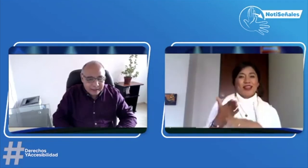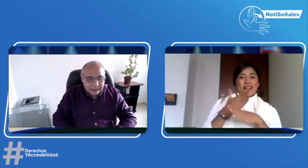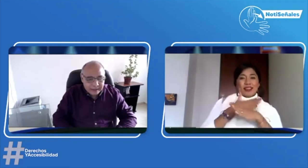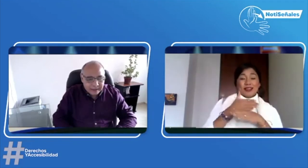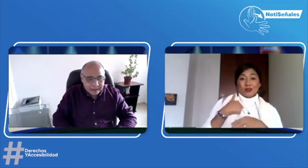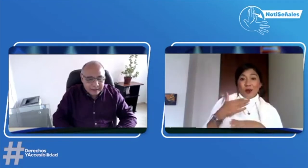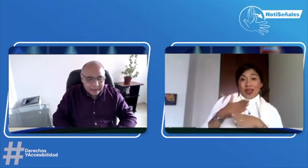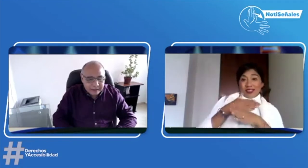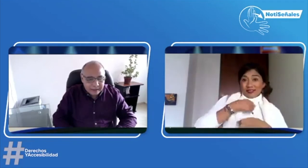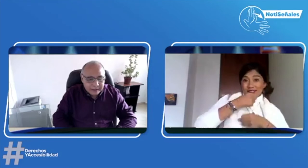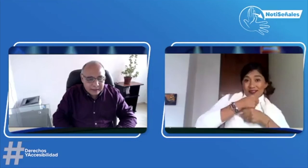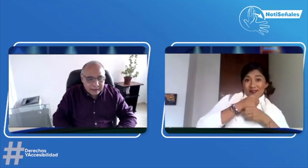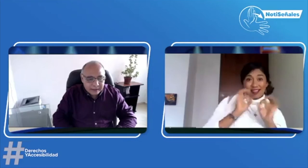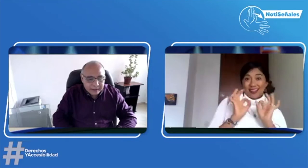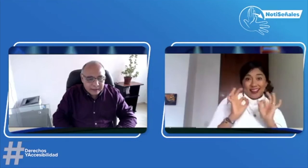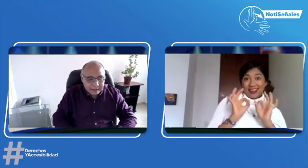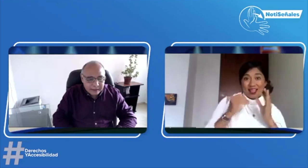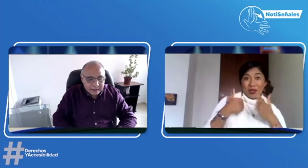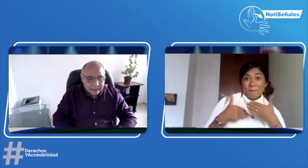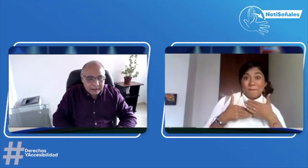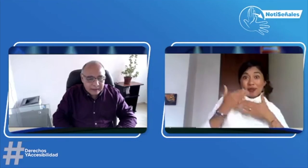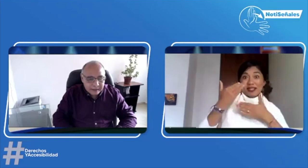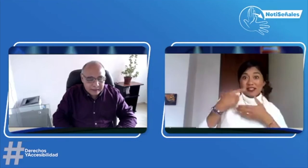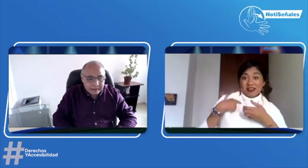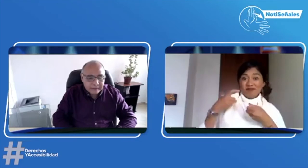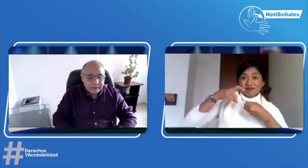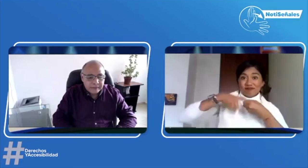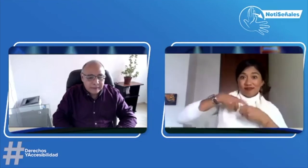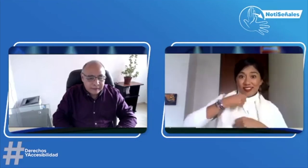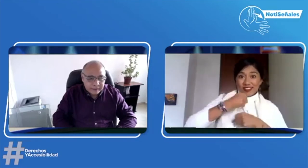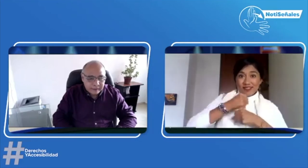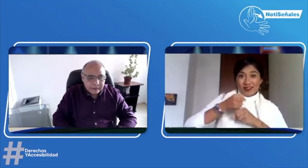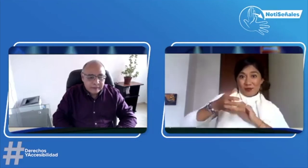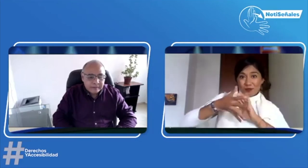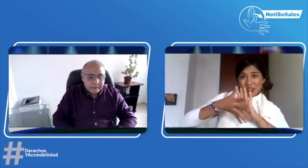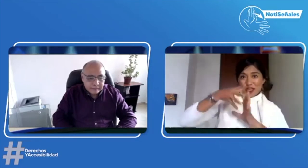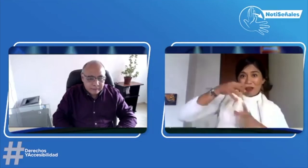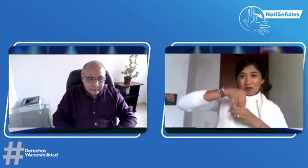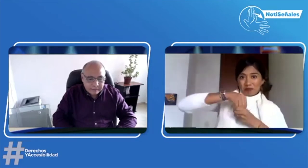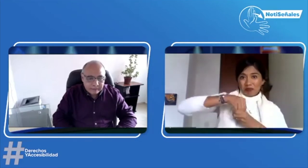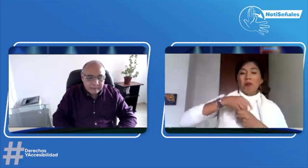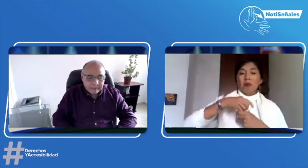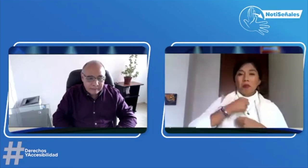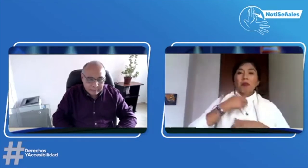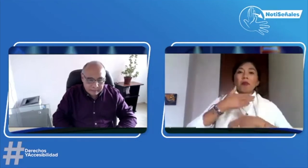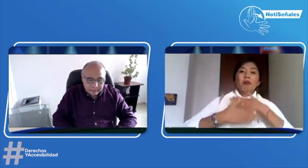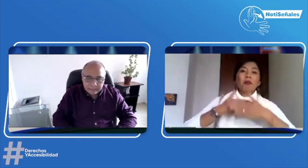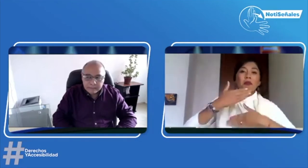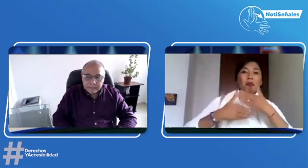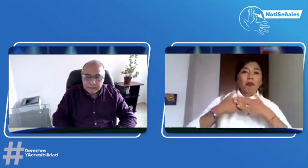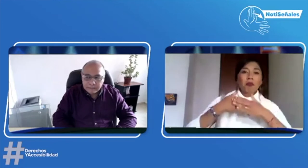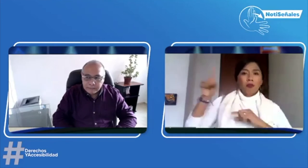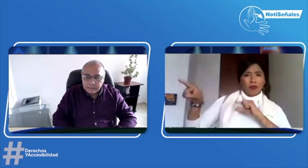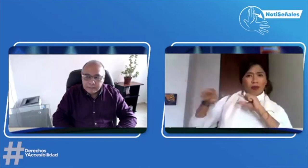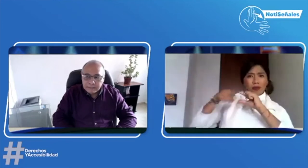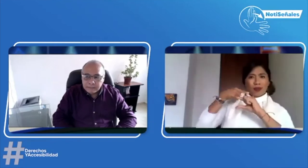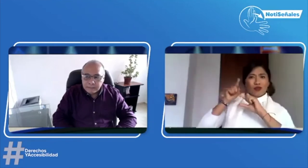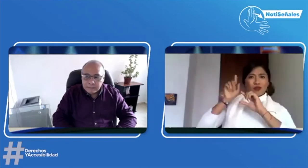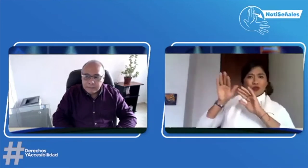que hace cuatro años, pues yo estaba empezando apenas a trabajar como modelo lingüístico. Y